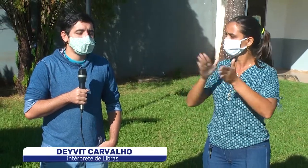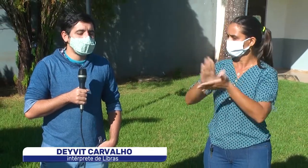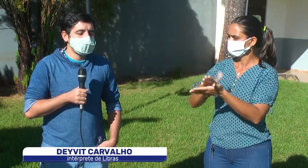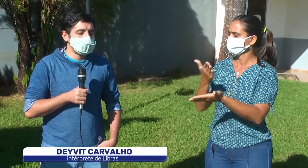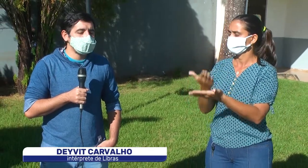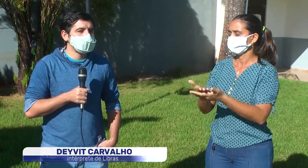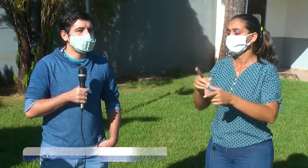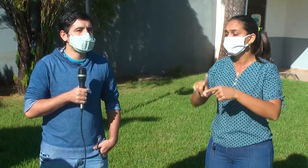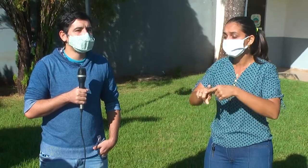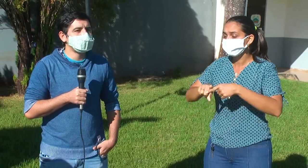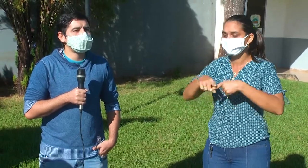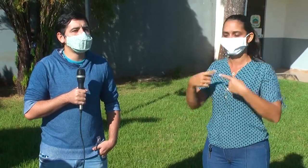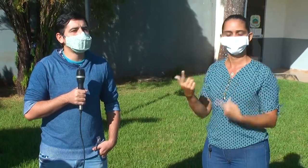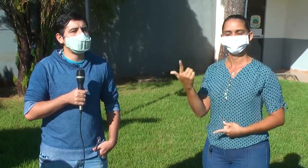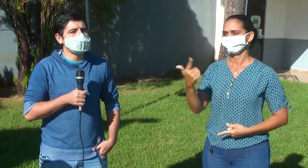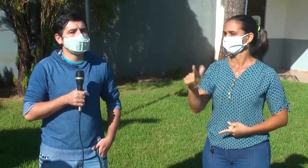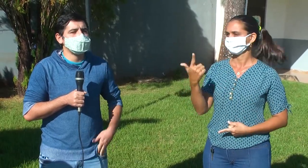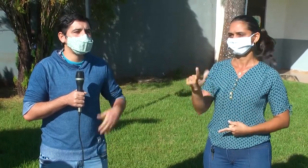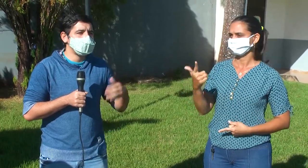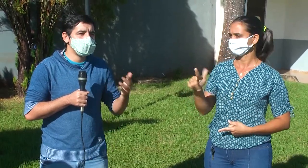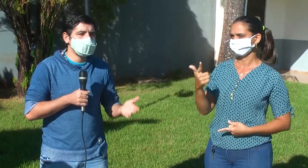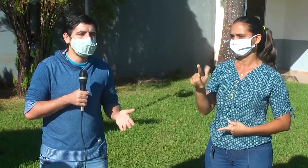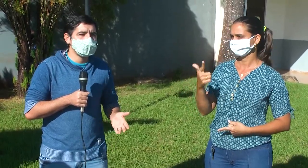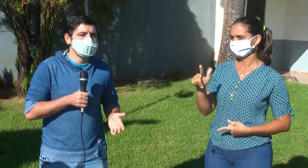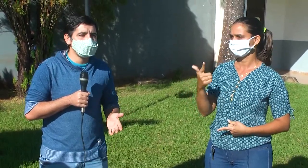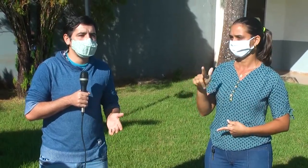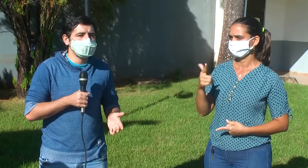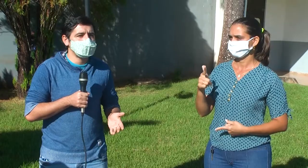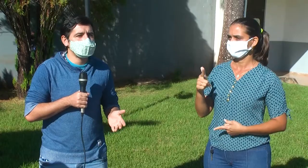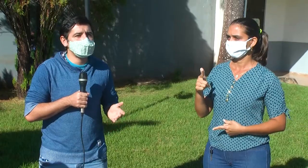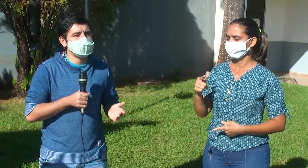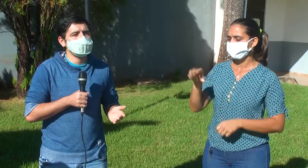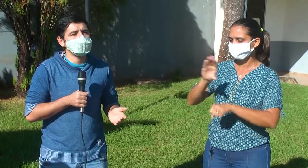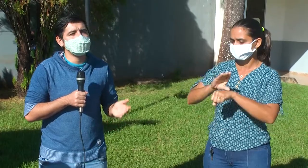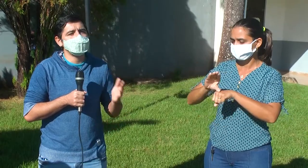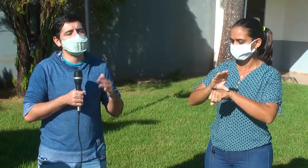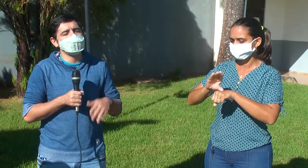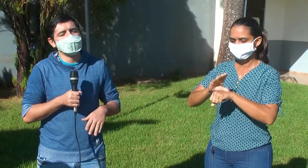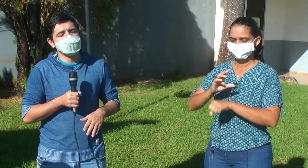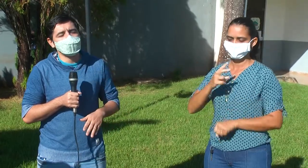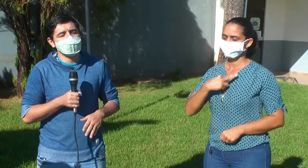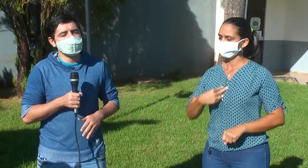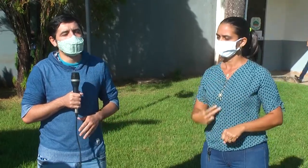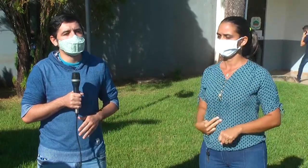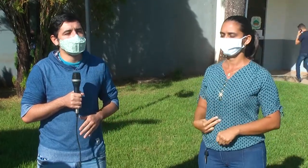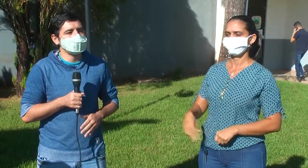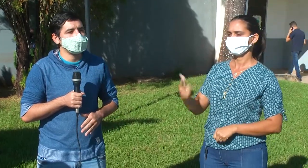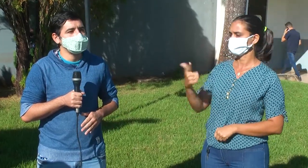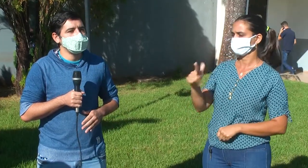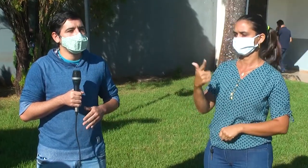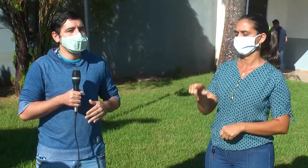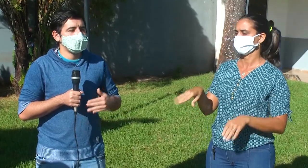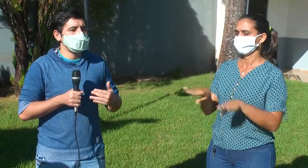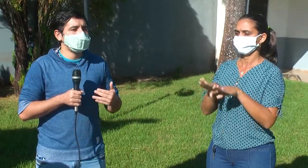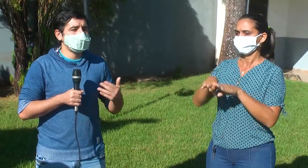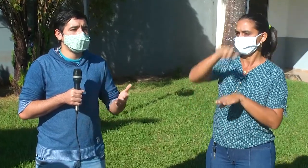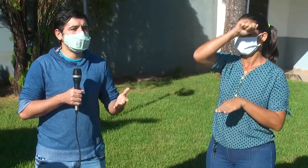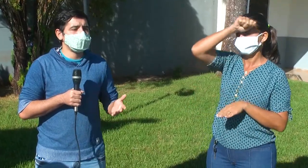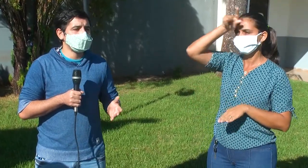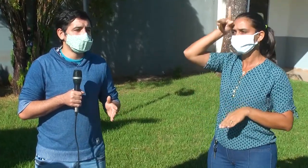ela ainda não está sendo colocada em prática, nem pelo poder executivo do município de Rolim de Moura, nem pelo poder legislativo. E diante disso, nós